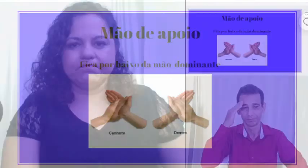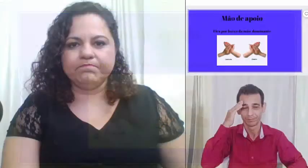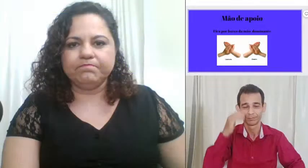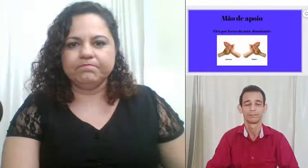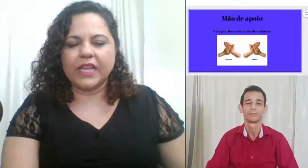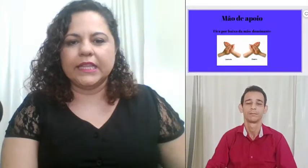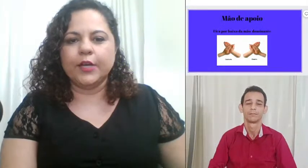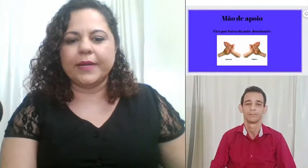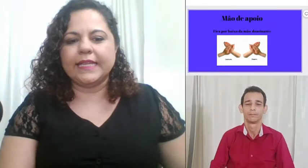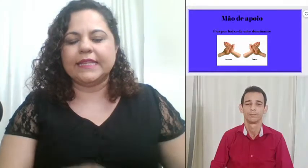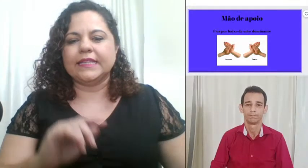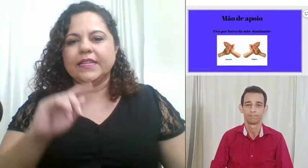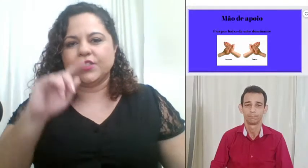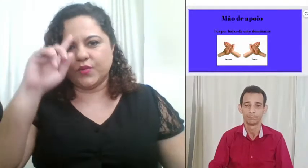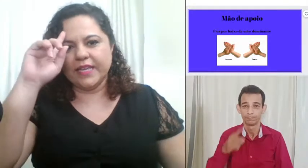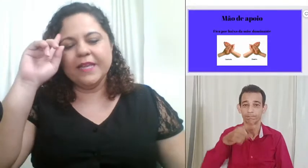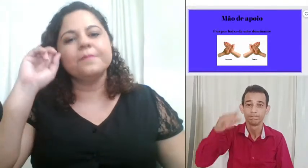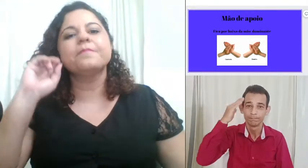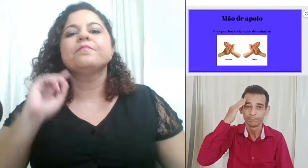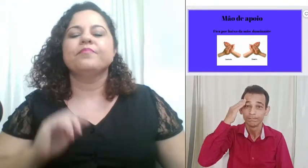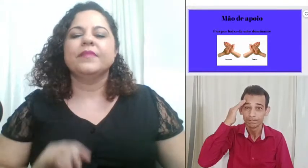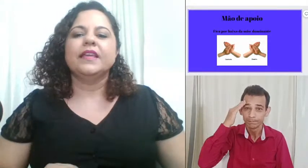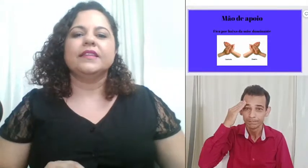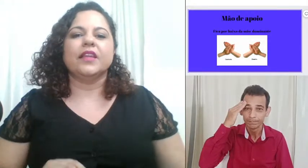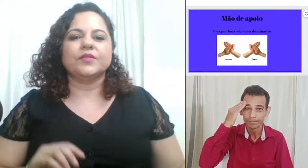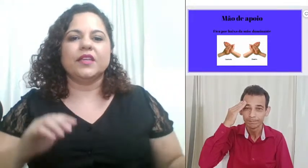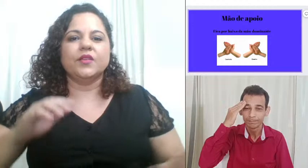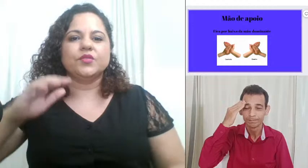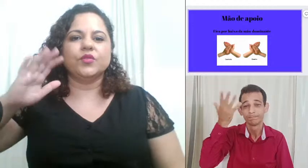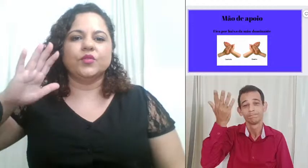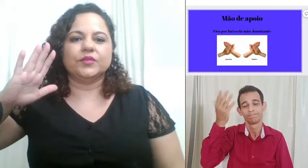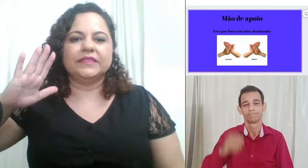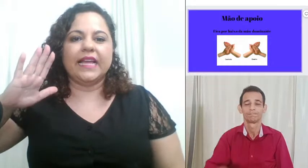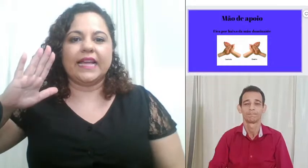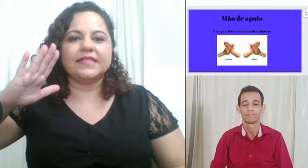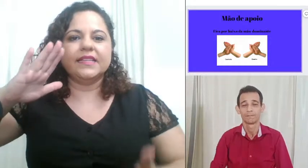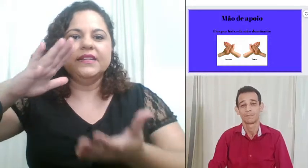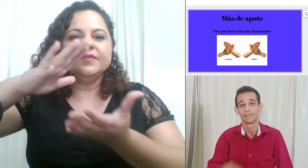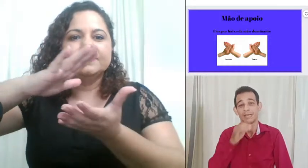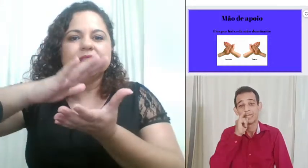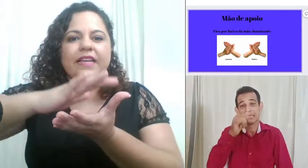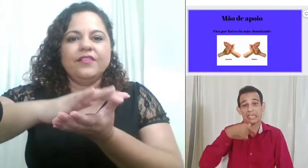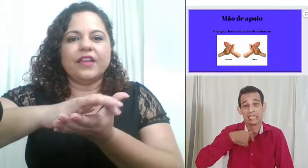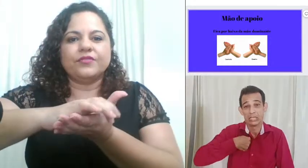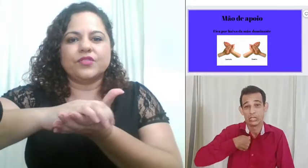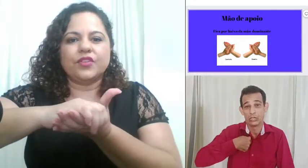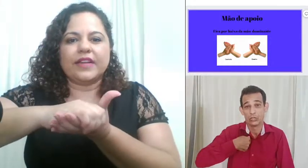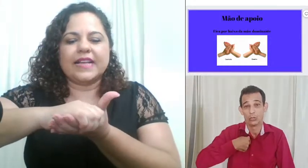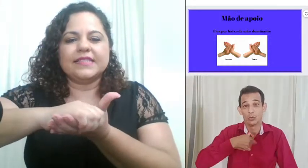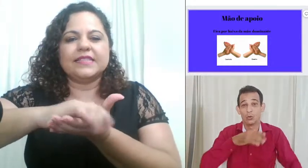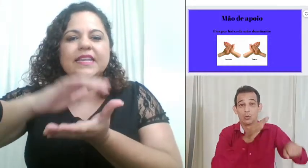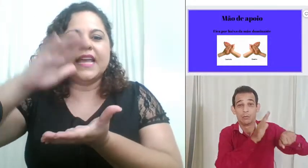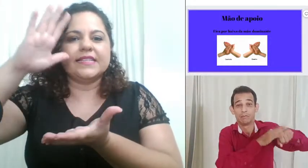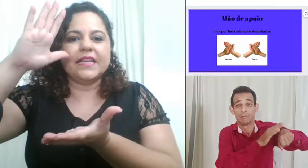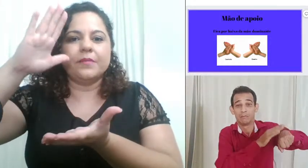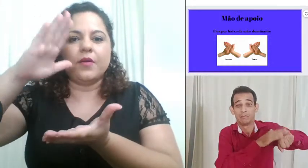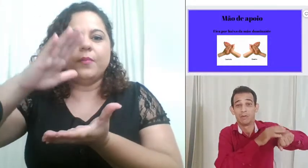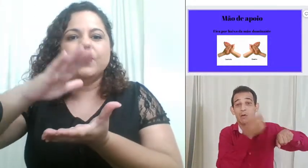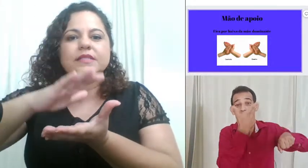deu para entender isso aí então se eu sou destra né vai funcionar assim essa mão por